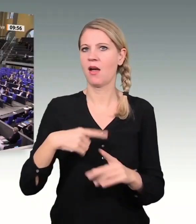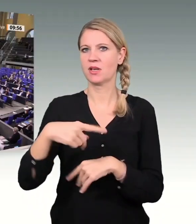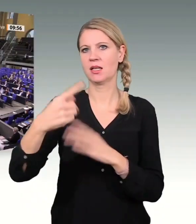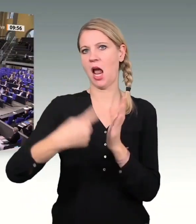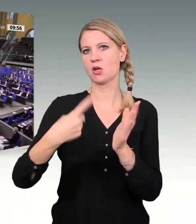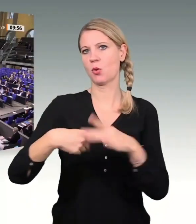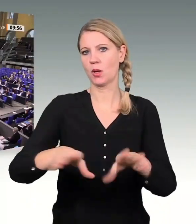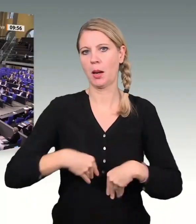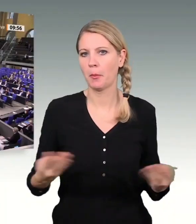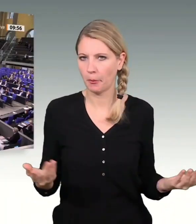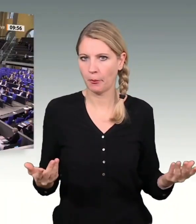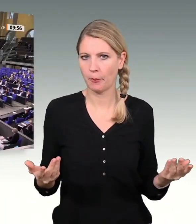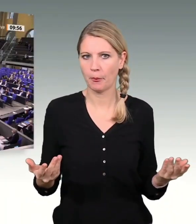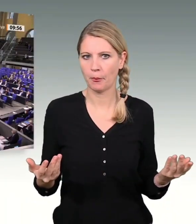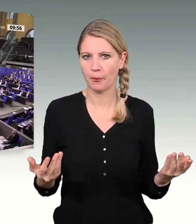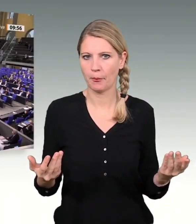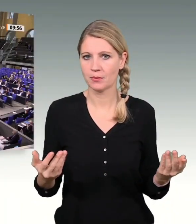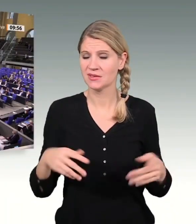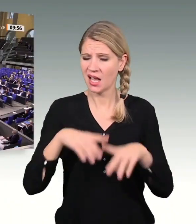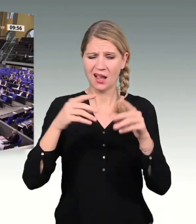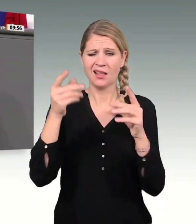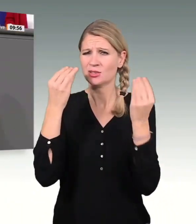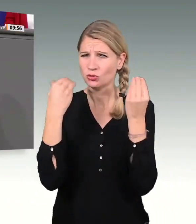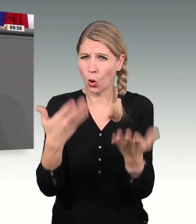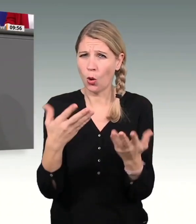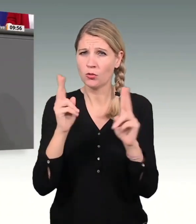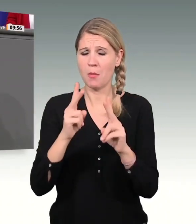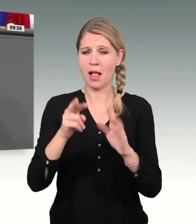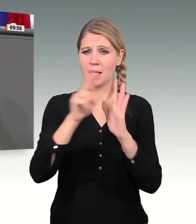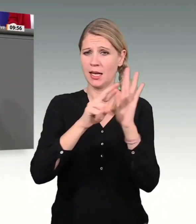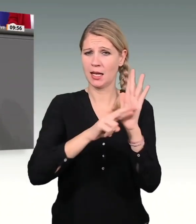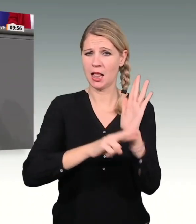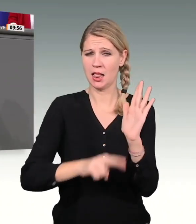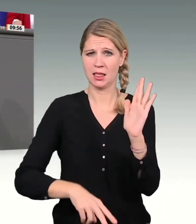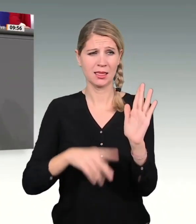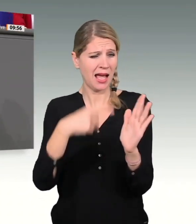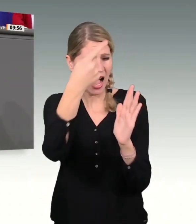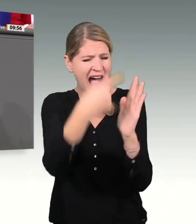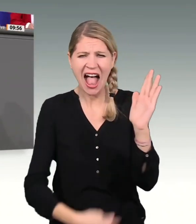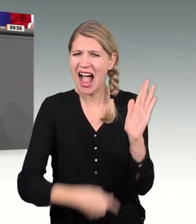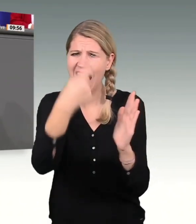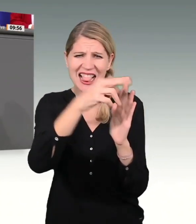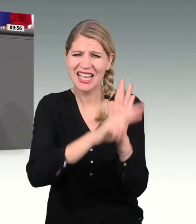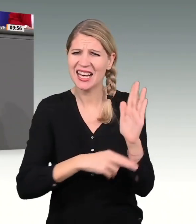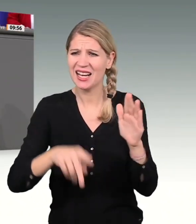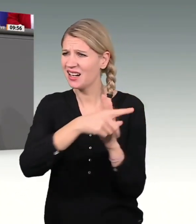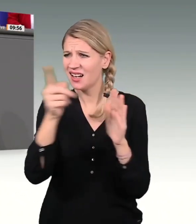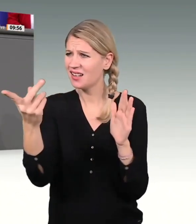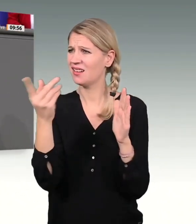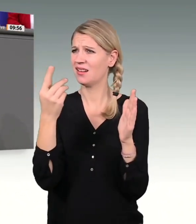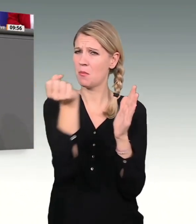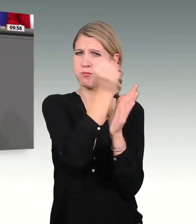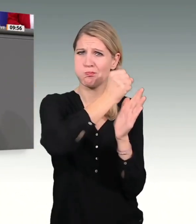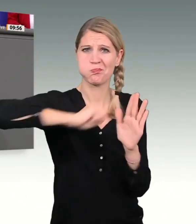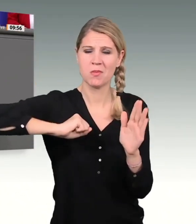Gegen all diese Regeln verstoßen Sie. Und dann fragt man sich, warum tun Sie das? Ganz einfach. Sie haben zu